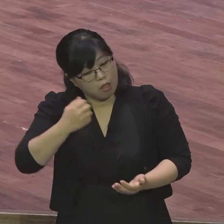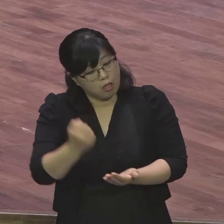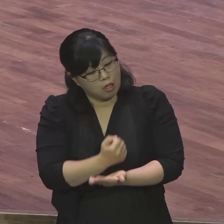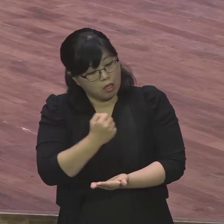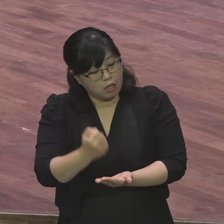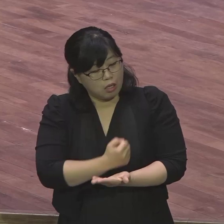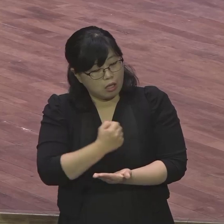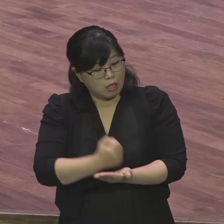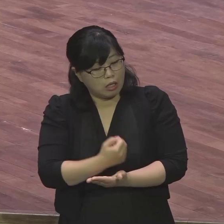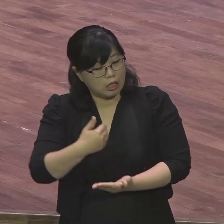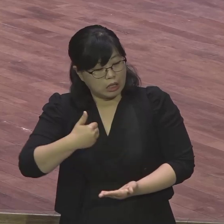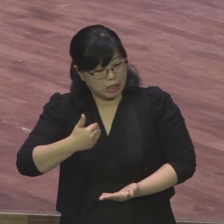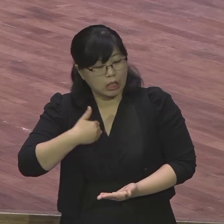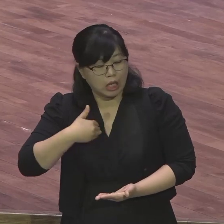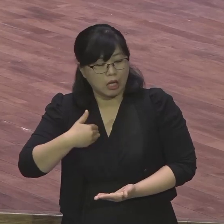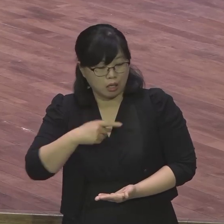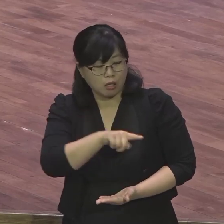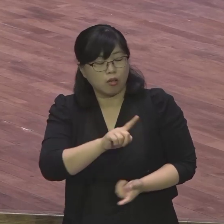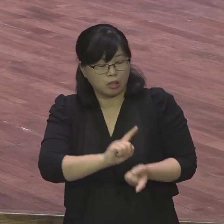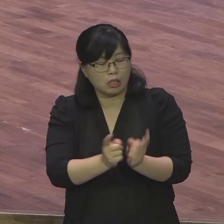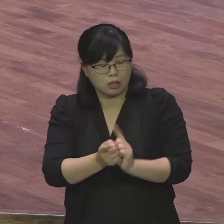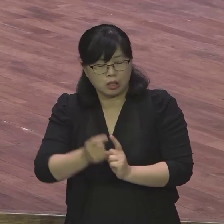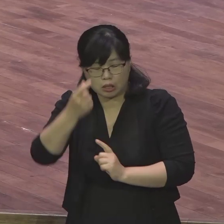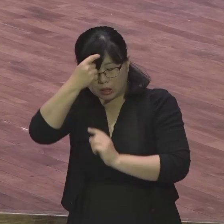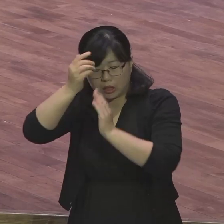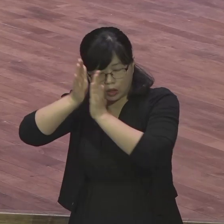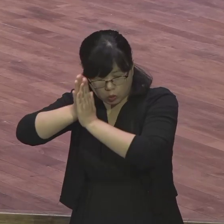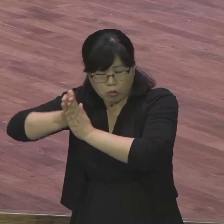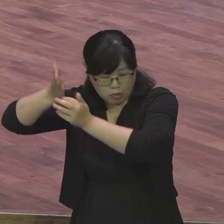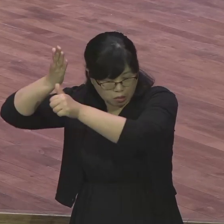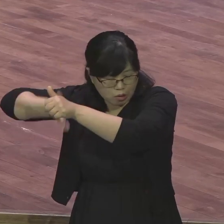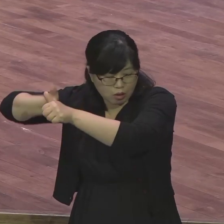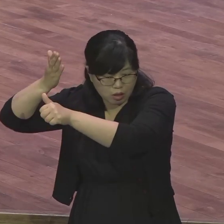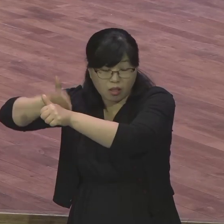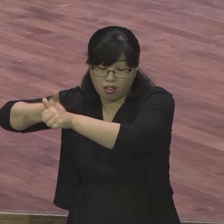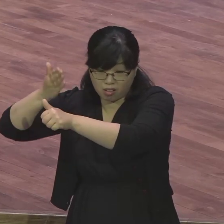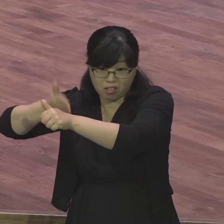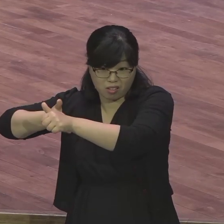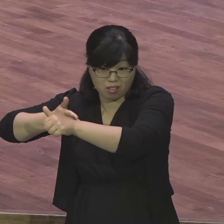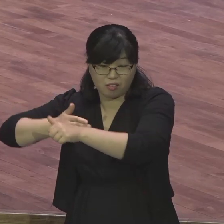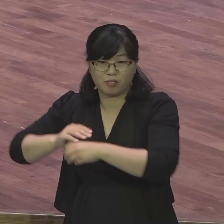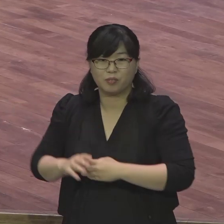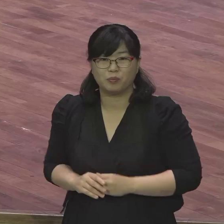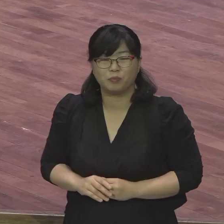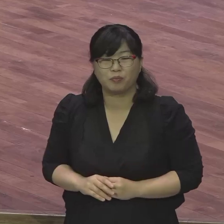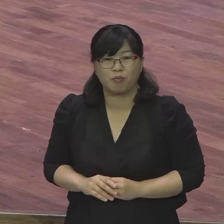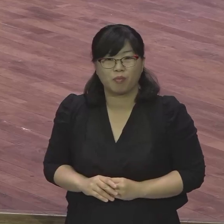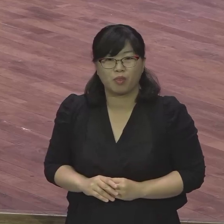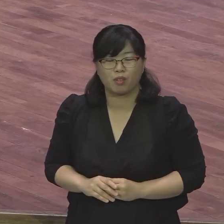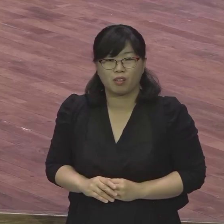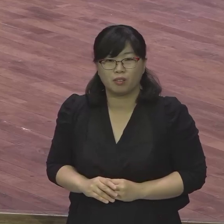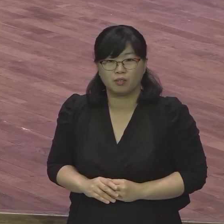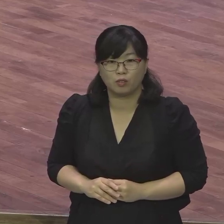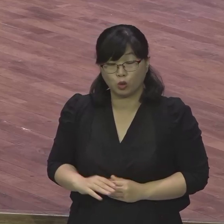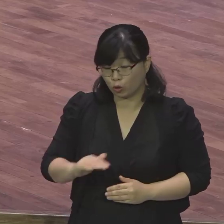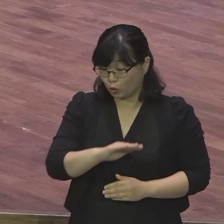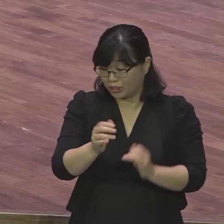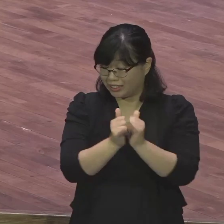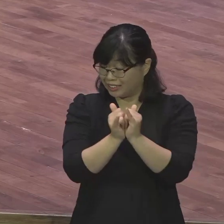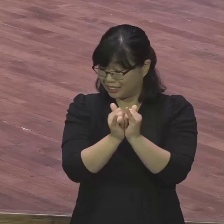우리에게는 자유형이 있기 때문에요 자유형이 있기 때문에 우리 마음대로 그렇게 살 수 있어요 자유의 우리는 로봇이 아니에요